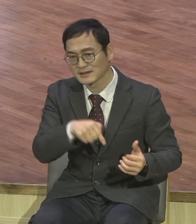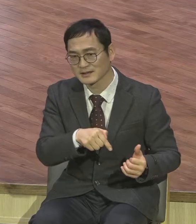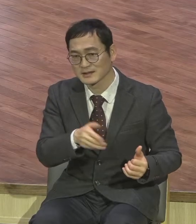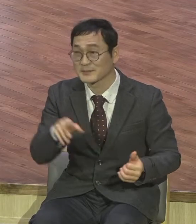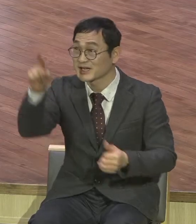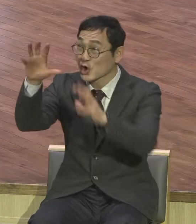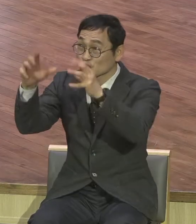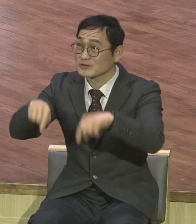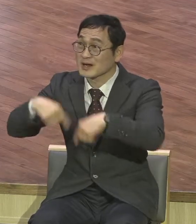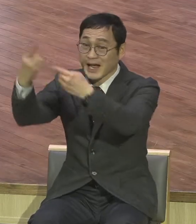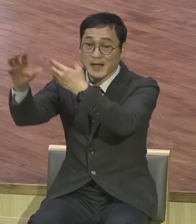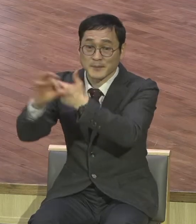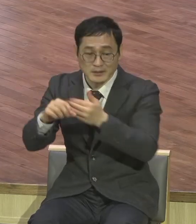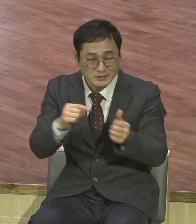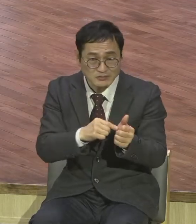의심했다가 그냥 말로